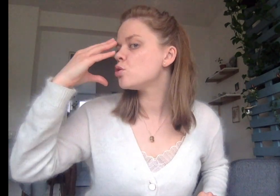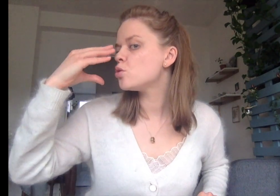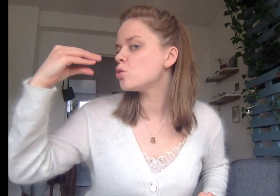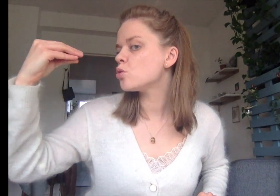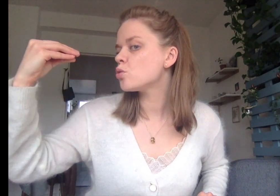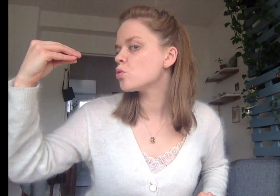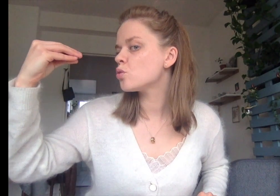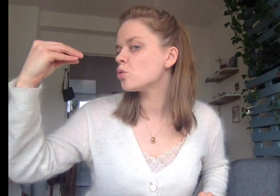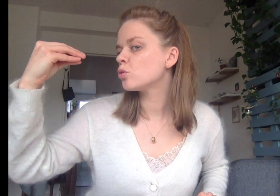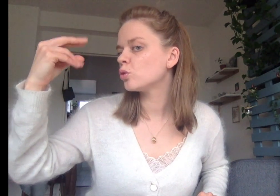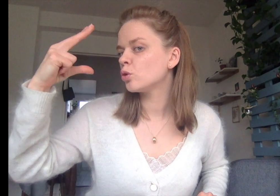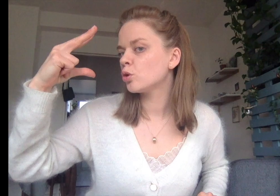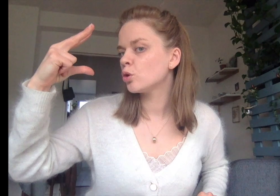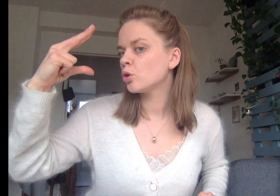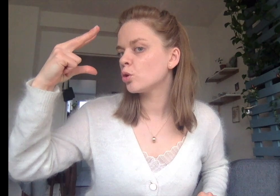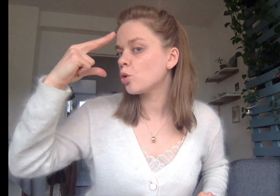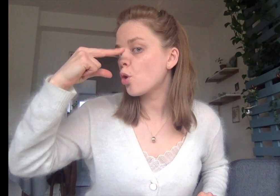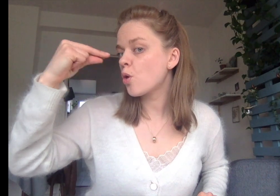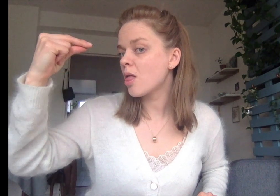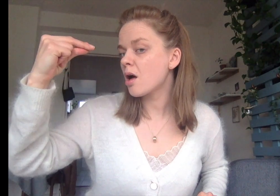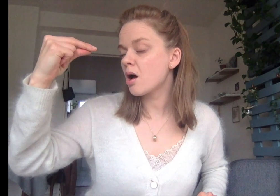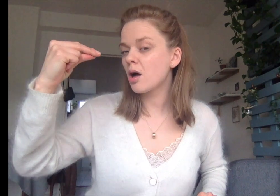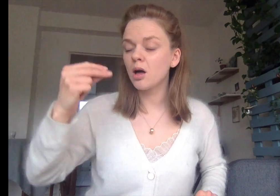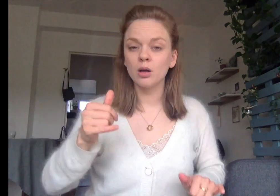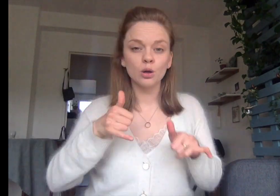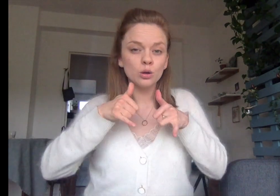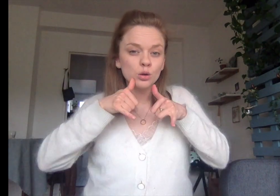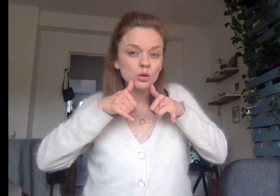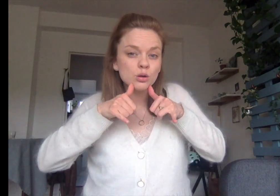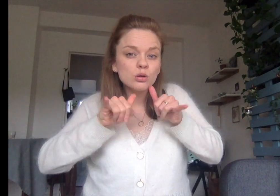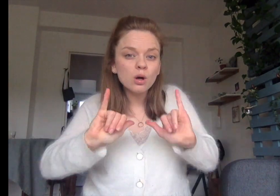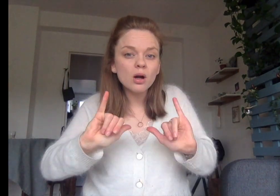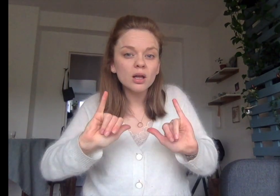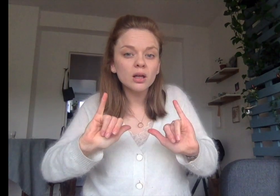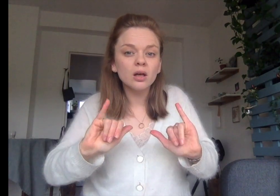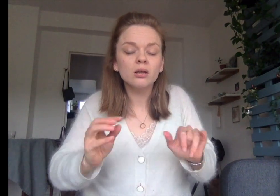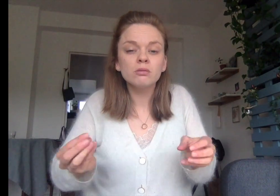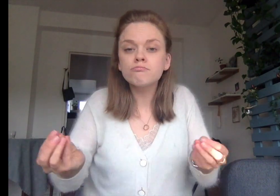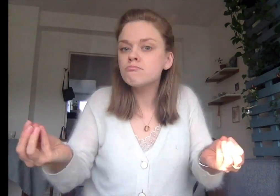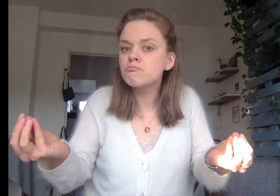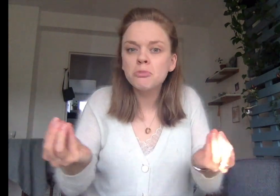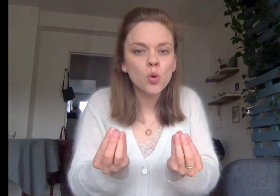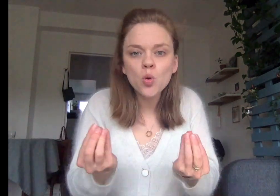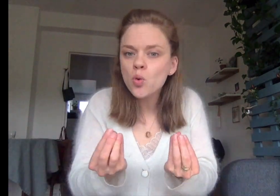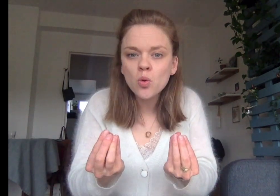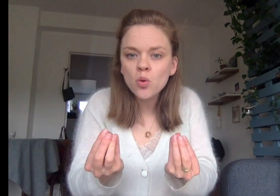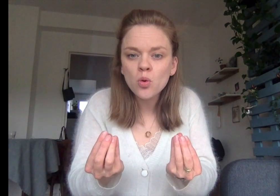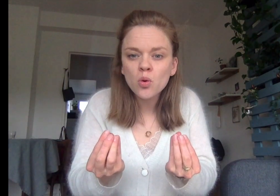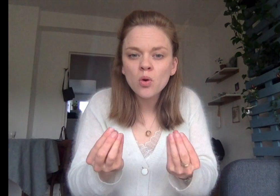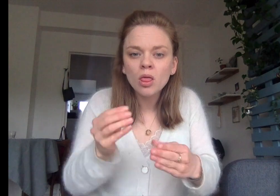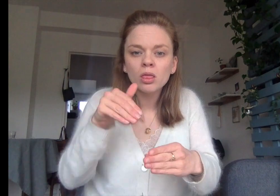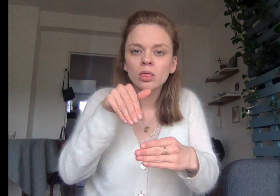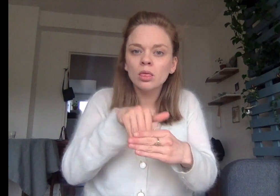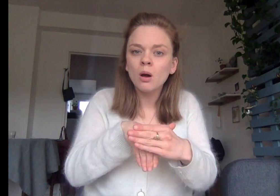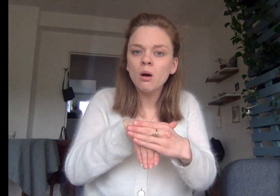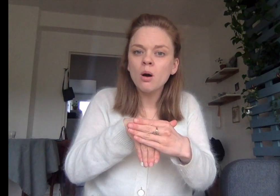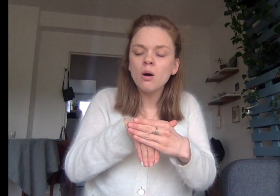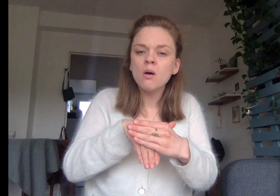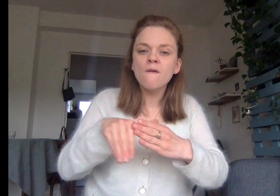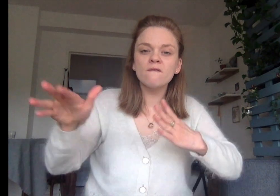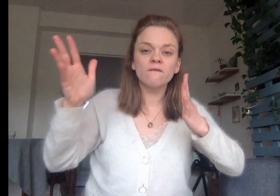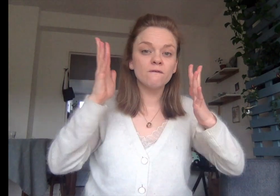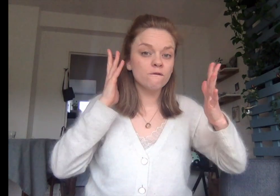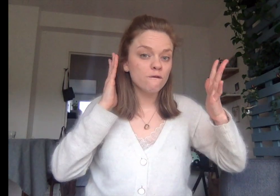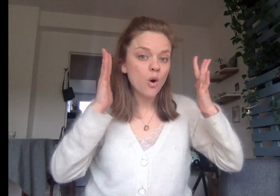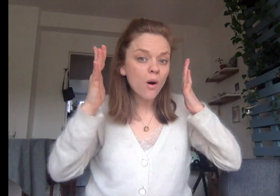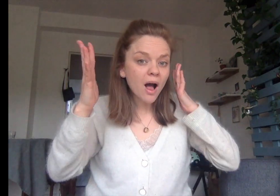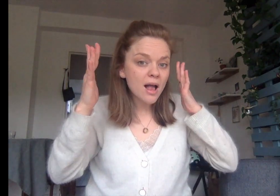recommence.